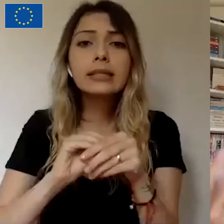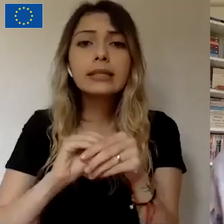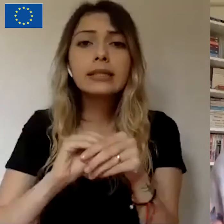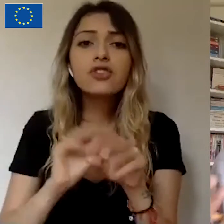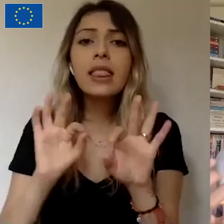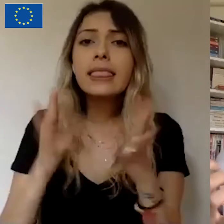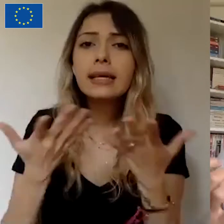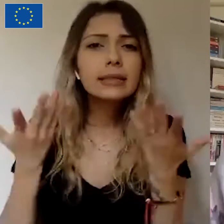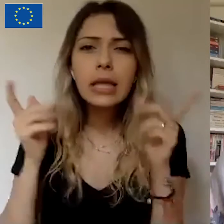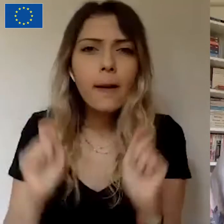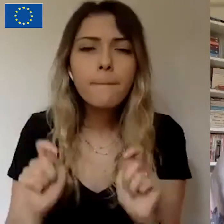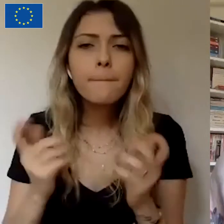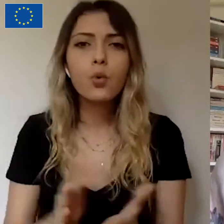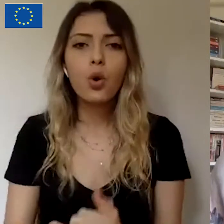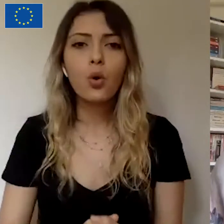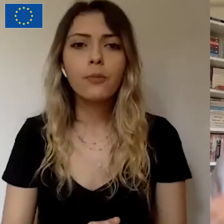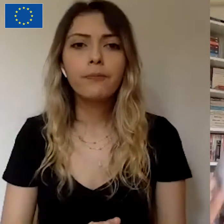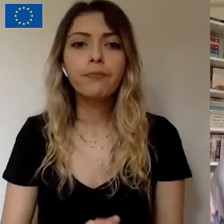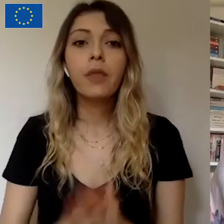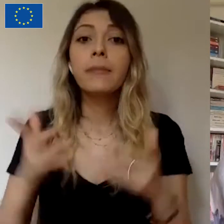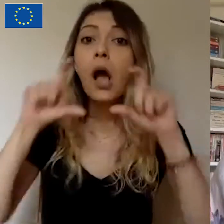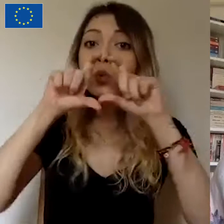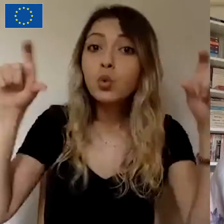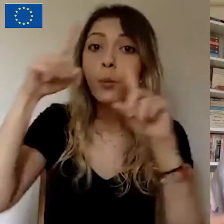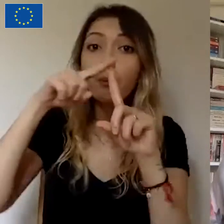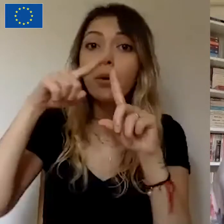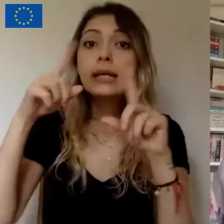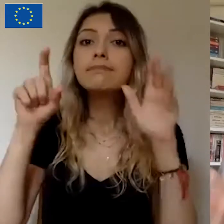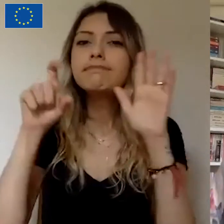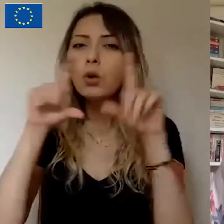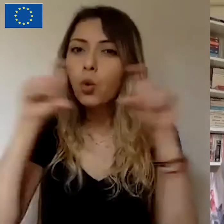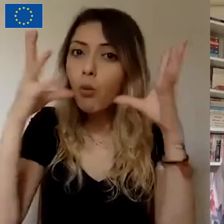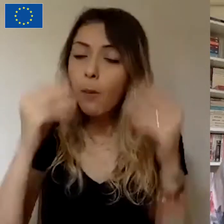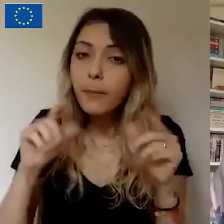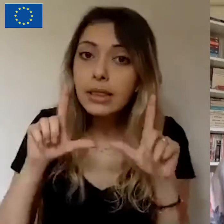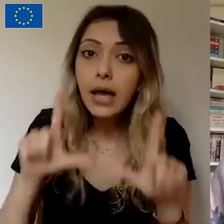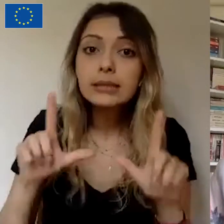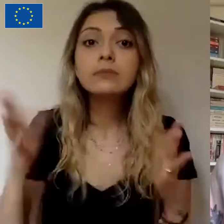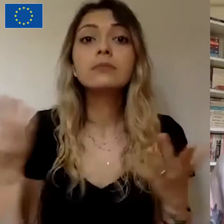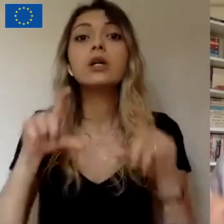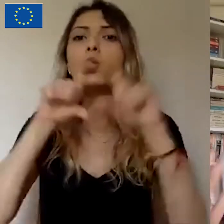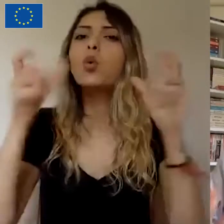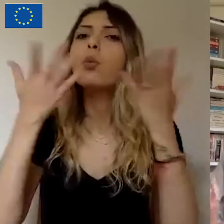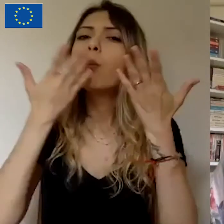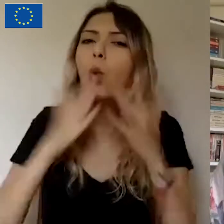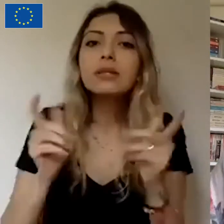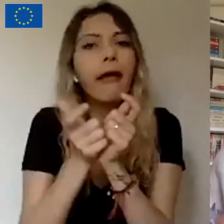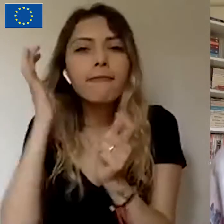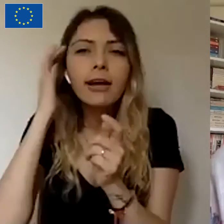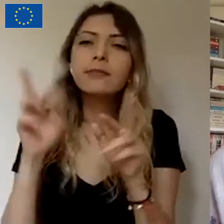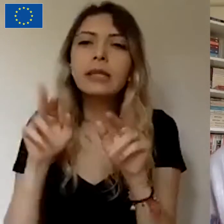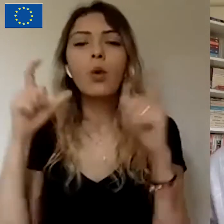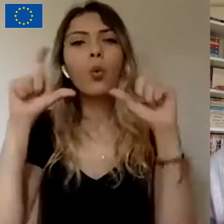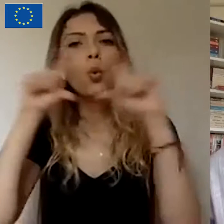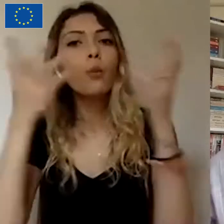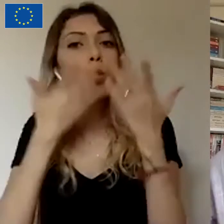Mesela tüzel kişilik sahibi olmayan sivil toplum örgütleri Fonguga'dan yararlanabilirler mi? Yine yardım toplama